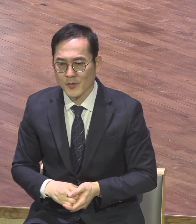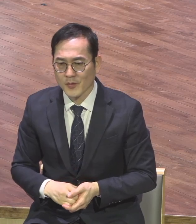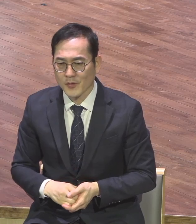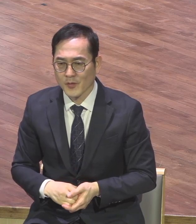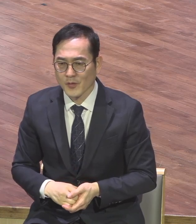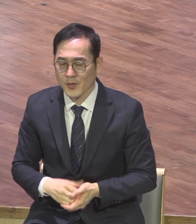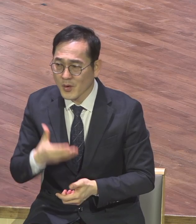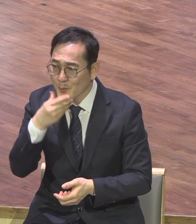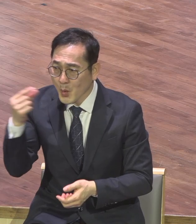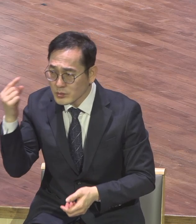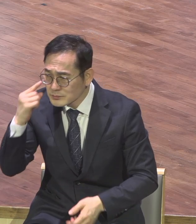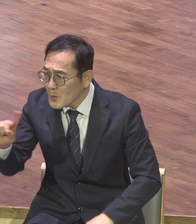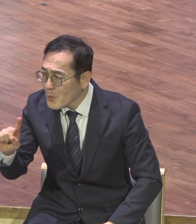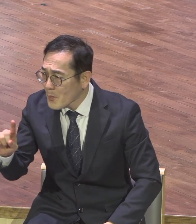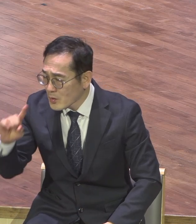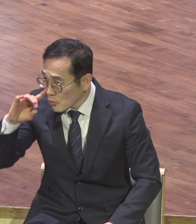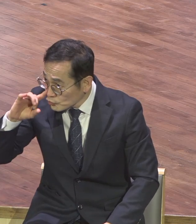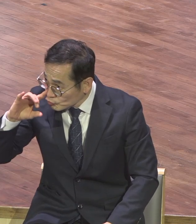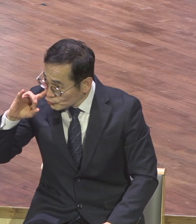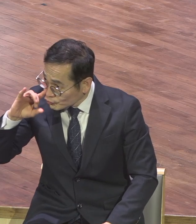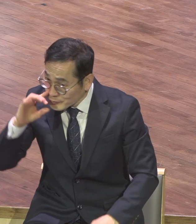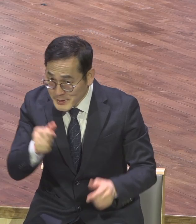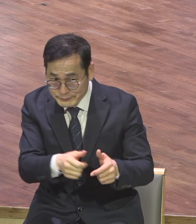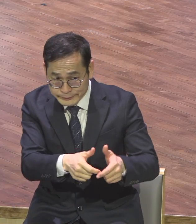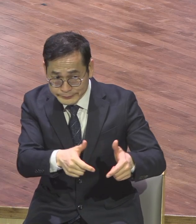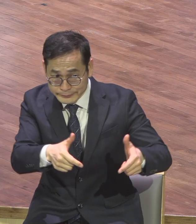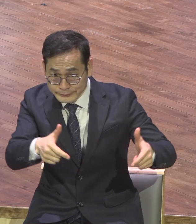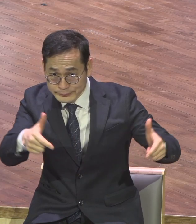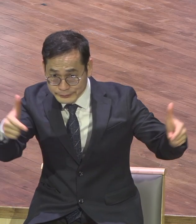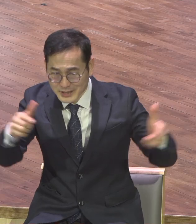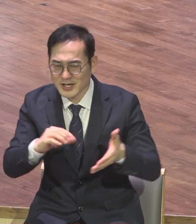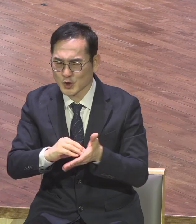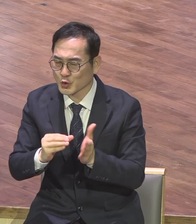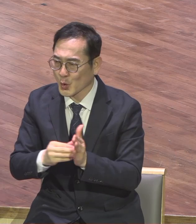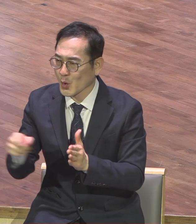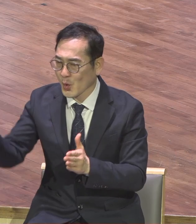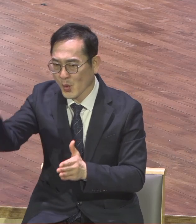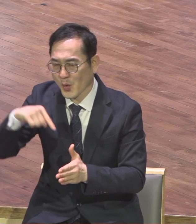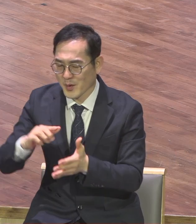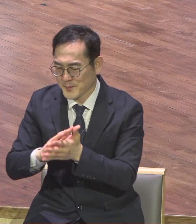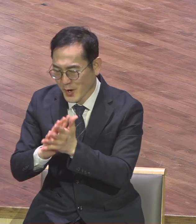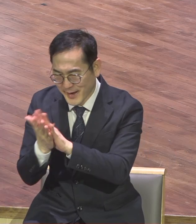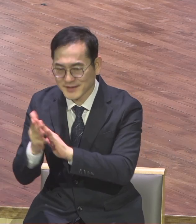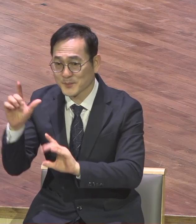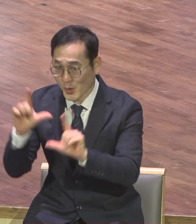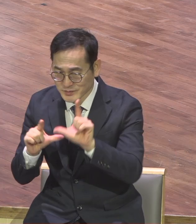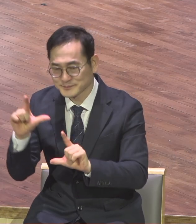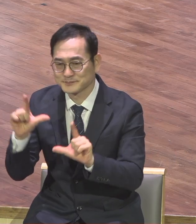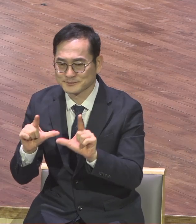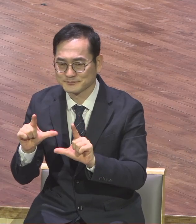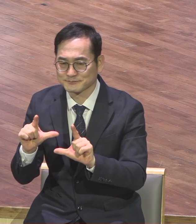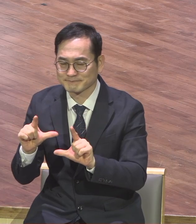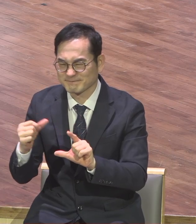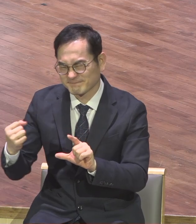변화와 역동이 있는 그런 삶이 너무나 중요하다 그런 말씀이